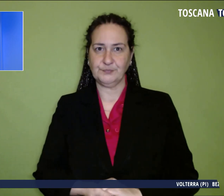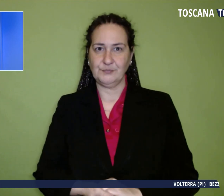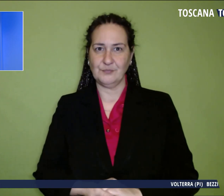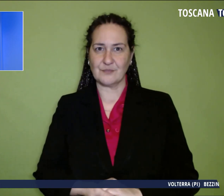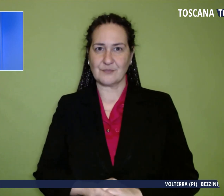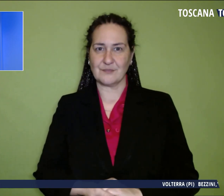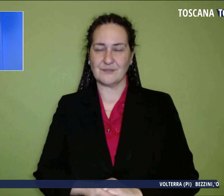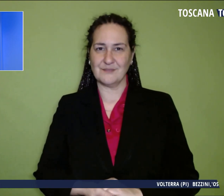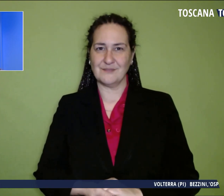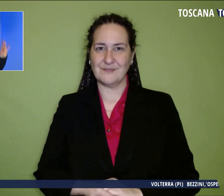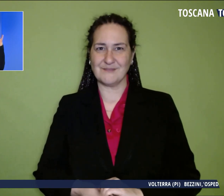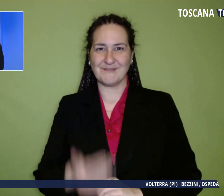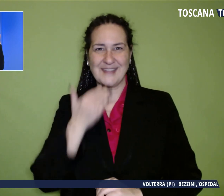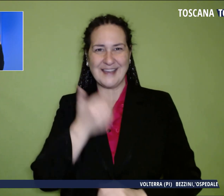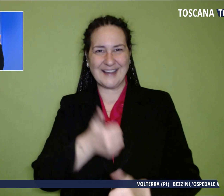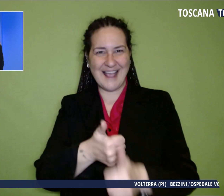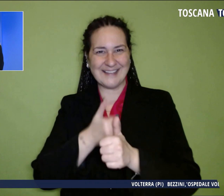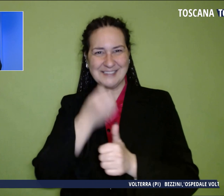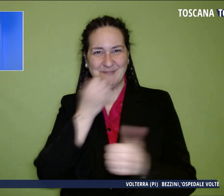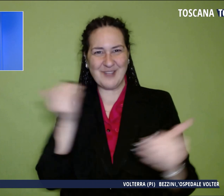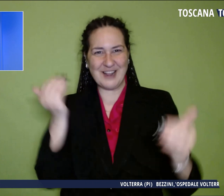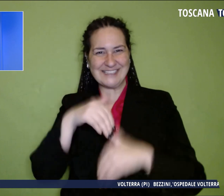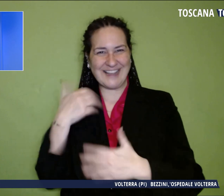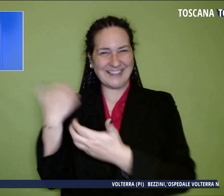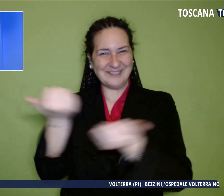Grazie per averci seguito, buona serata a tutti e arrivederci.